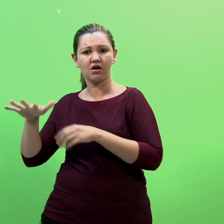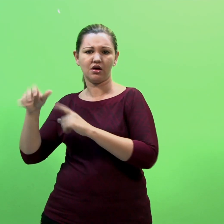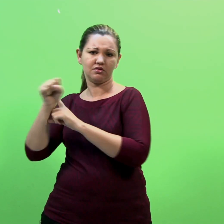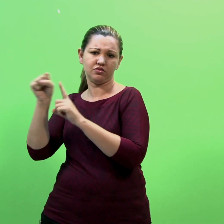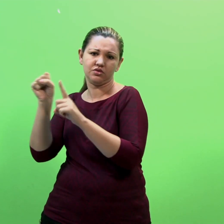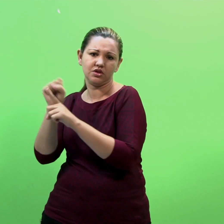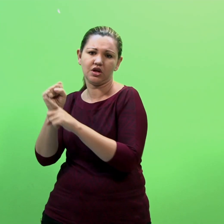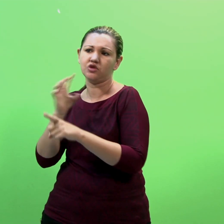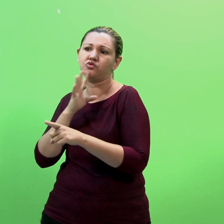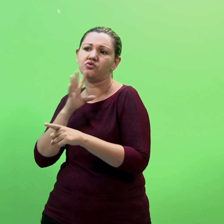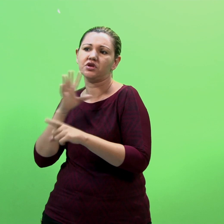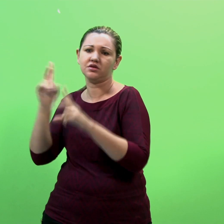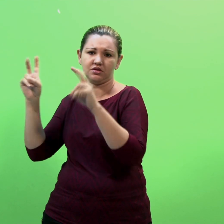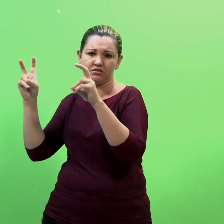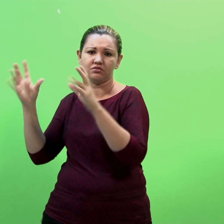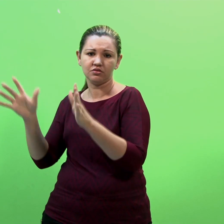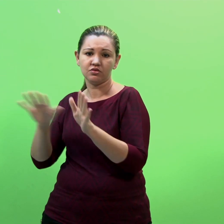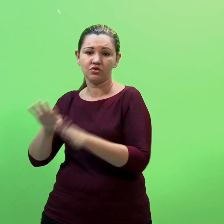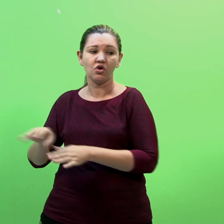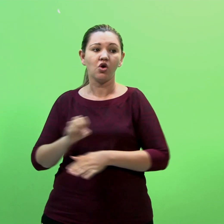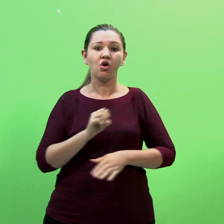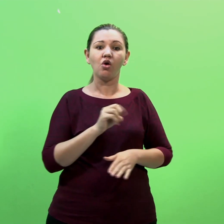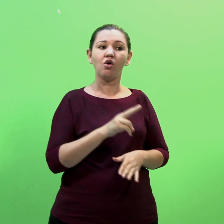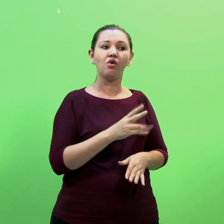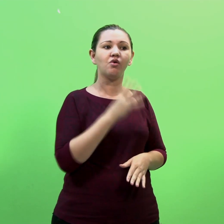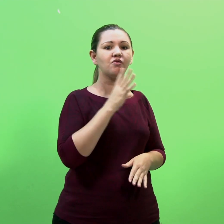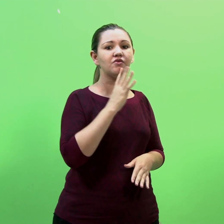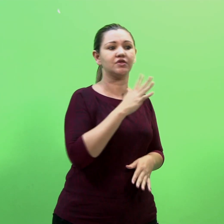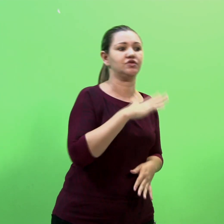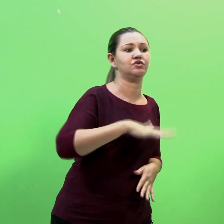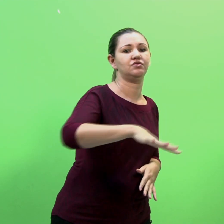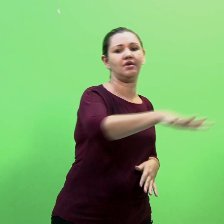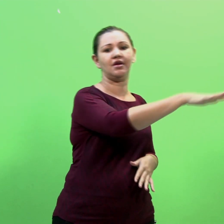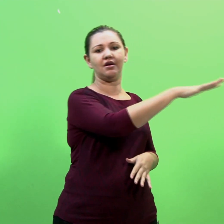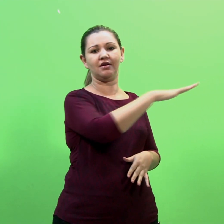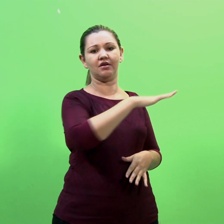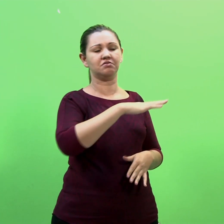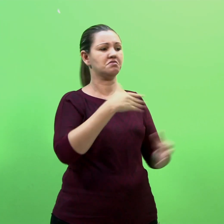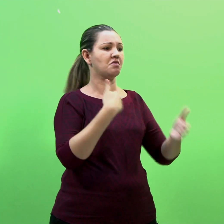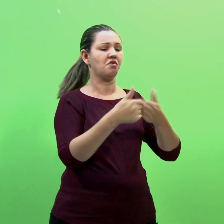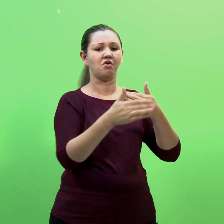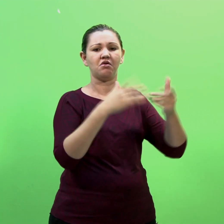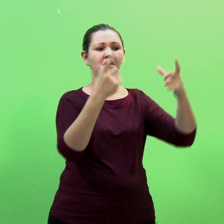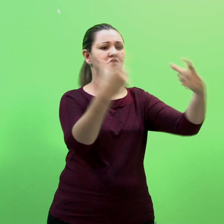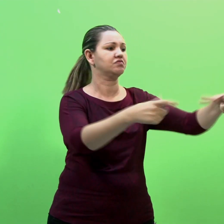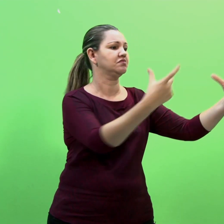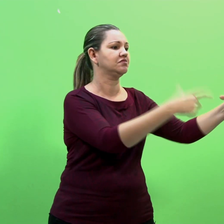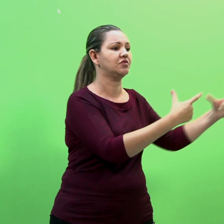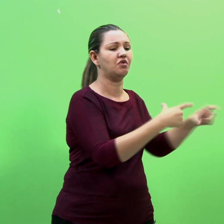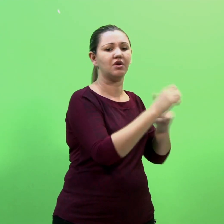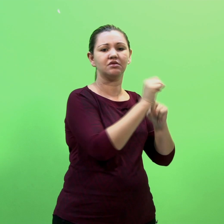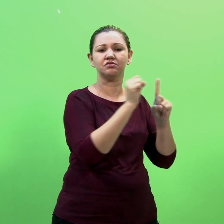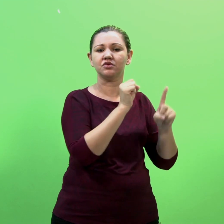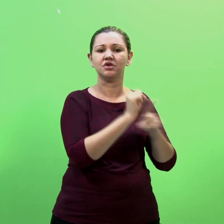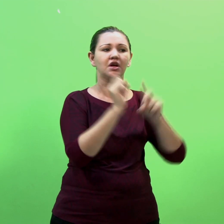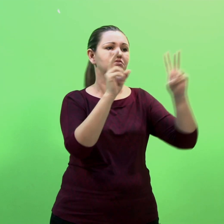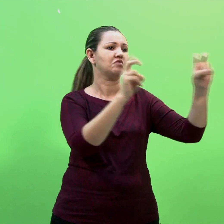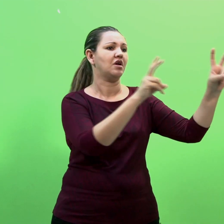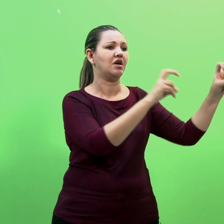sociedade ou do conhecimento, ou um generalista, formando-se para atuar em qualquer campo da sociedade ou do